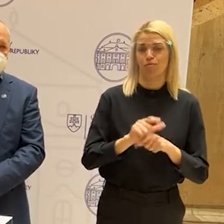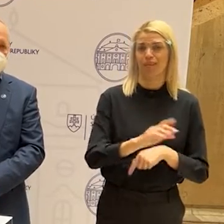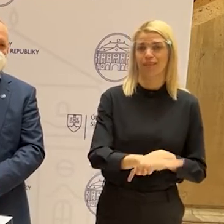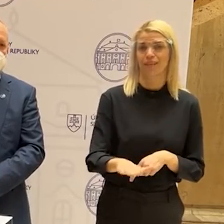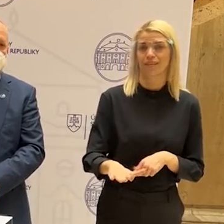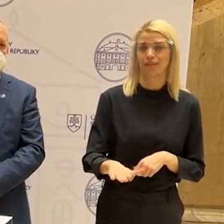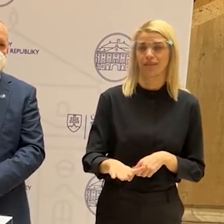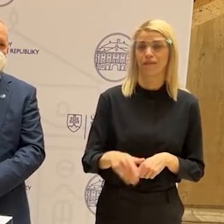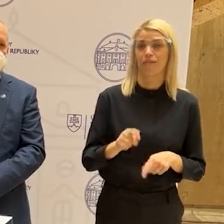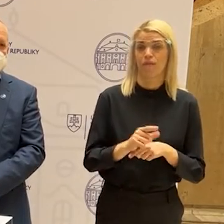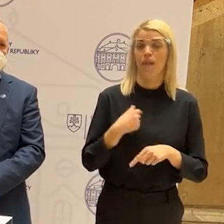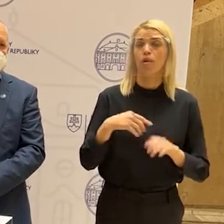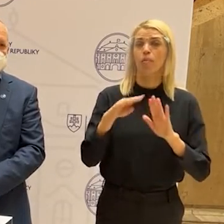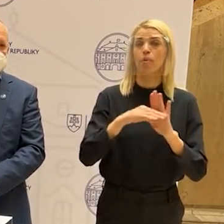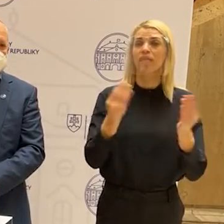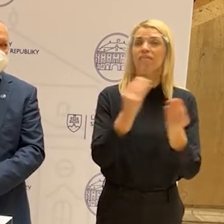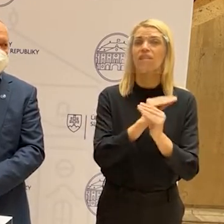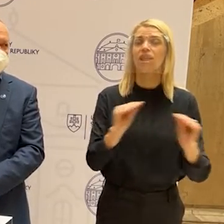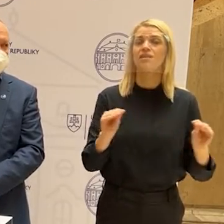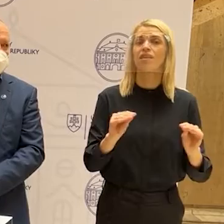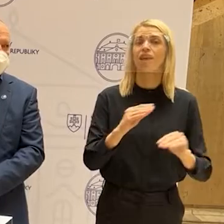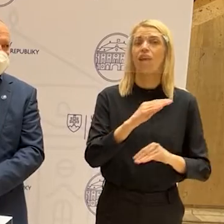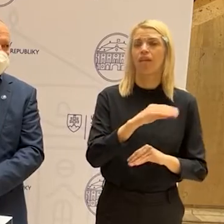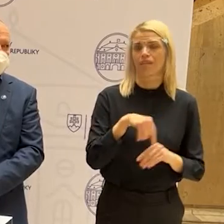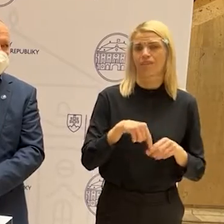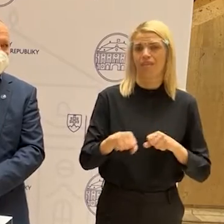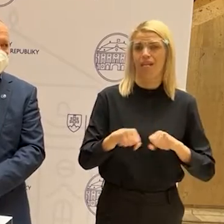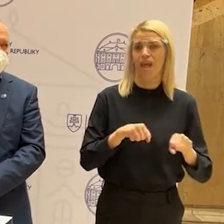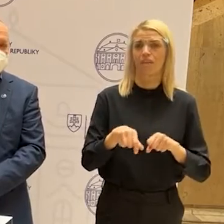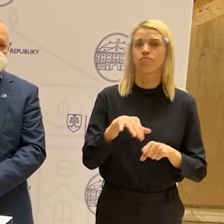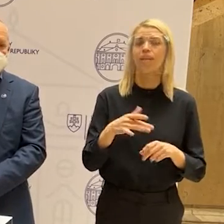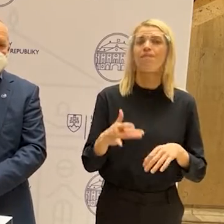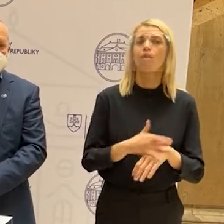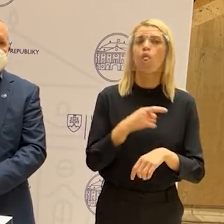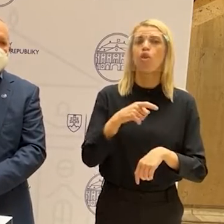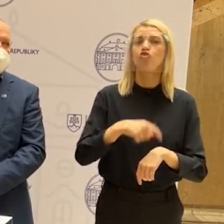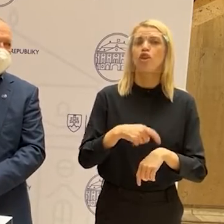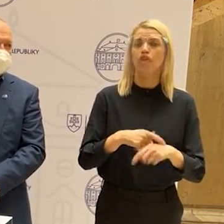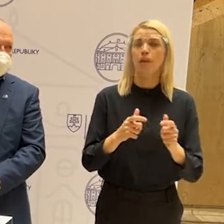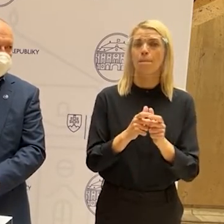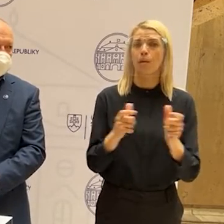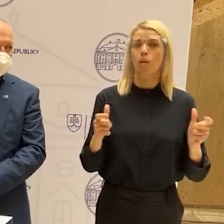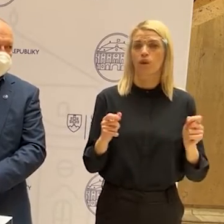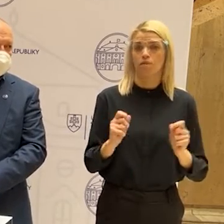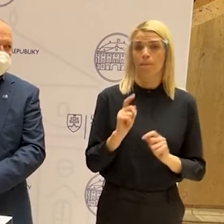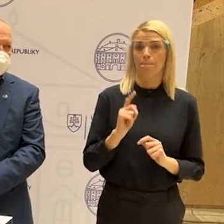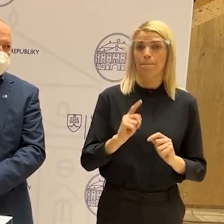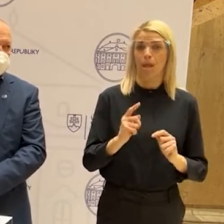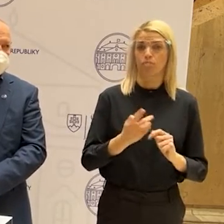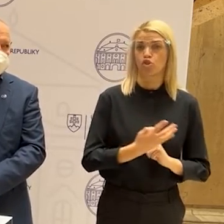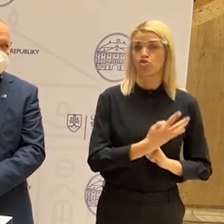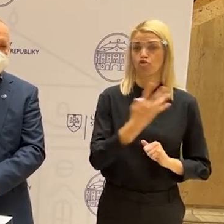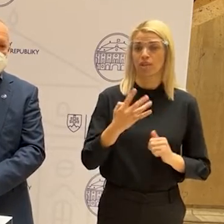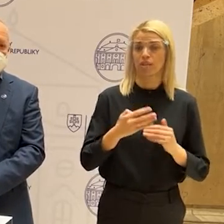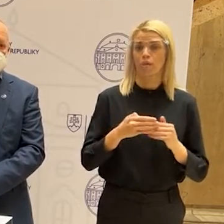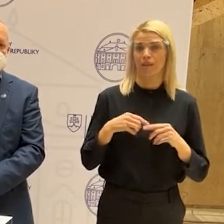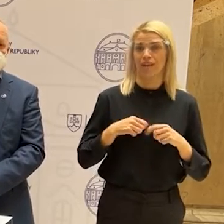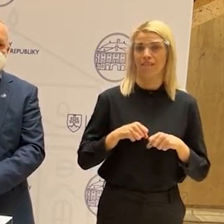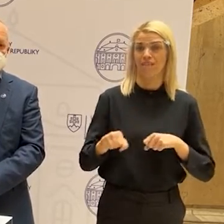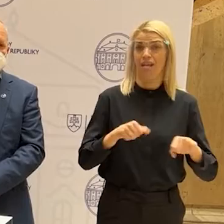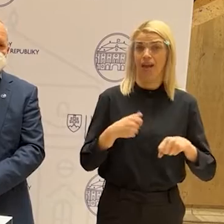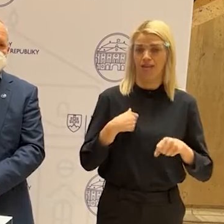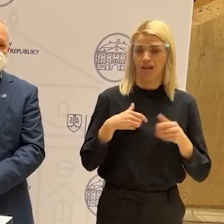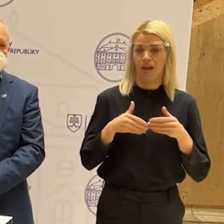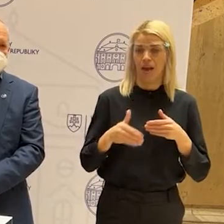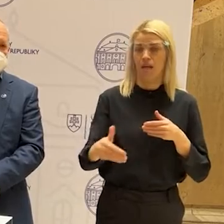aj v programu vyhlásení vlády je téma voľný časových poukazov, ktorá by mala byť realizovaná počas tých 4 rokov vládnutia a